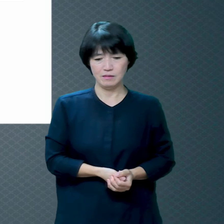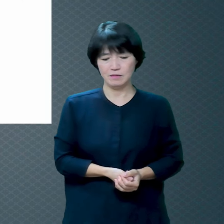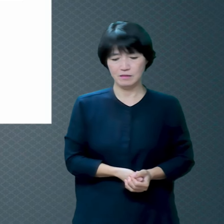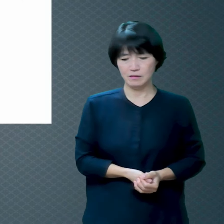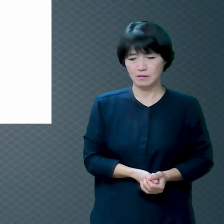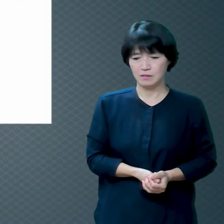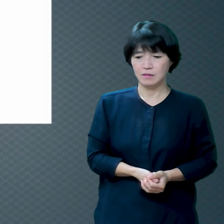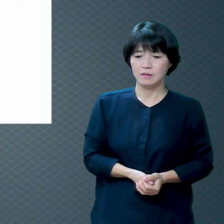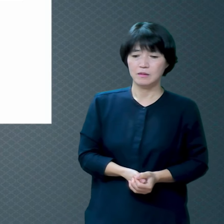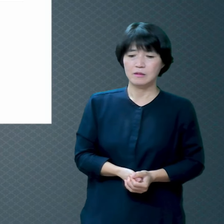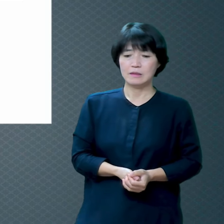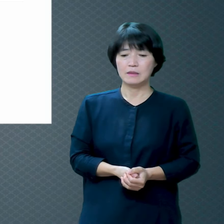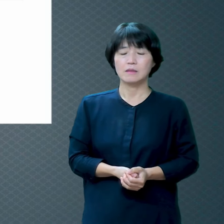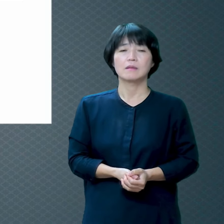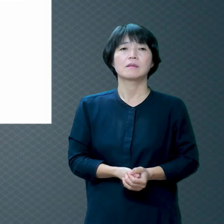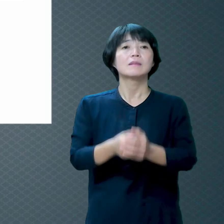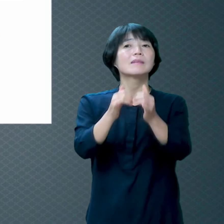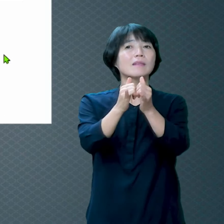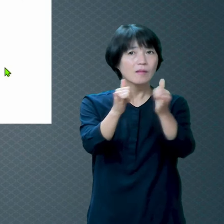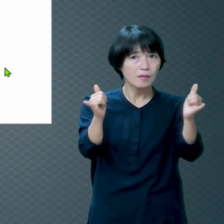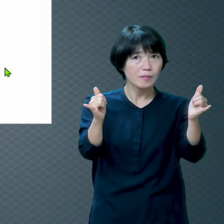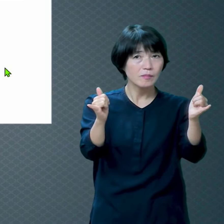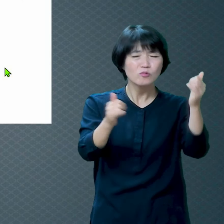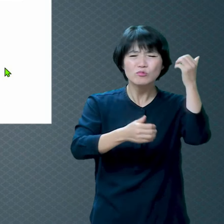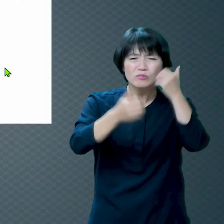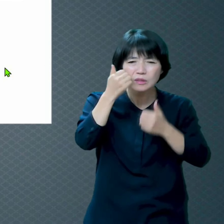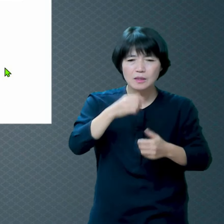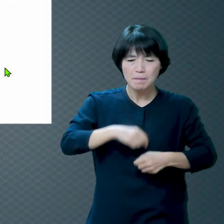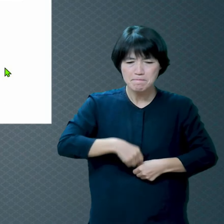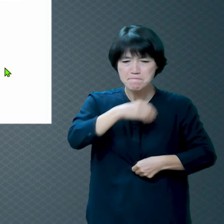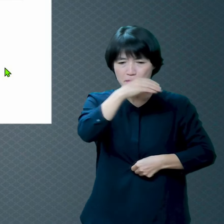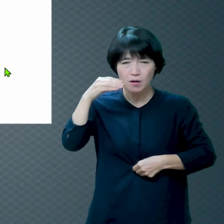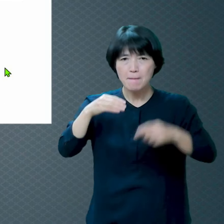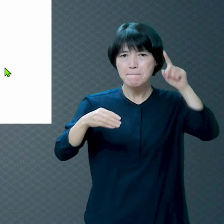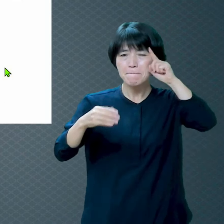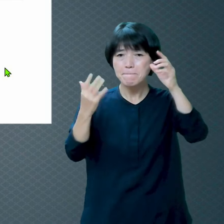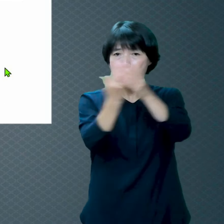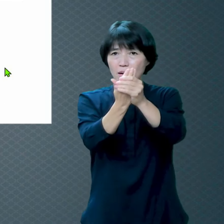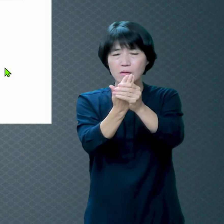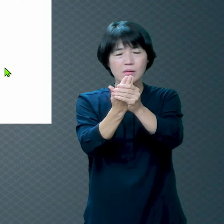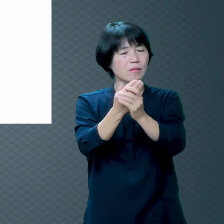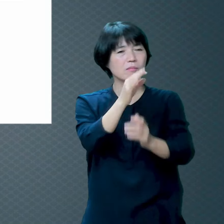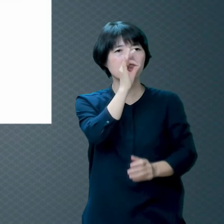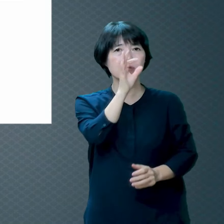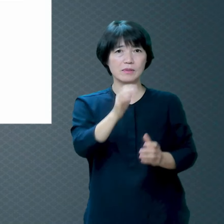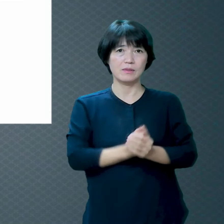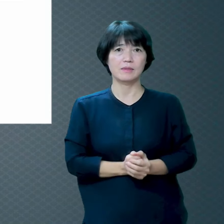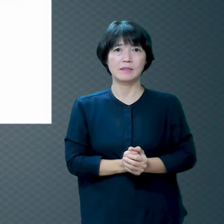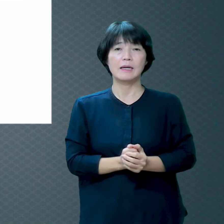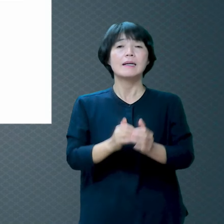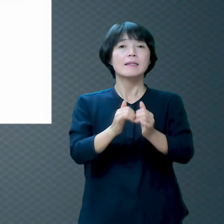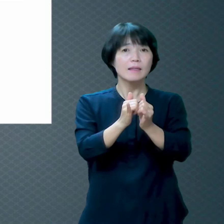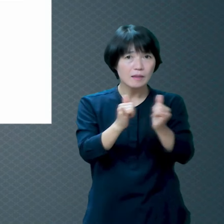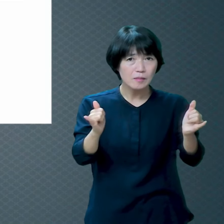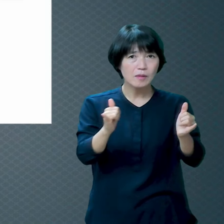사람은 착하게 살 수 없다는 걸 아셔야 돼요 착하게 못 삽니다